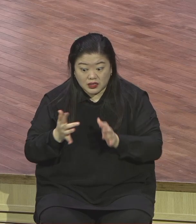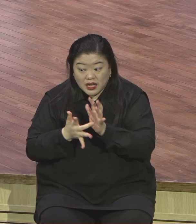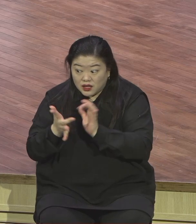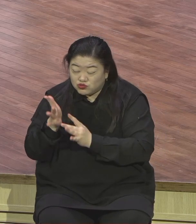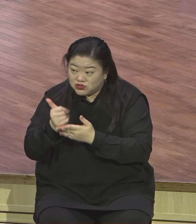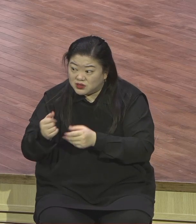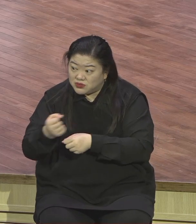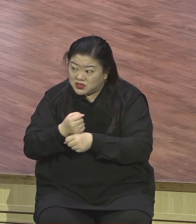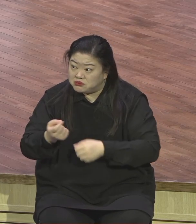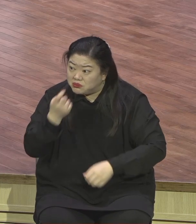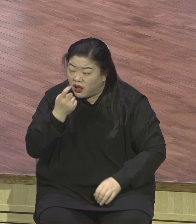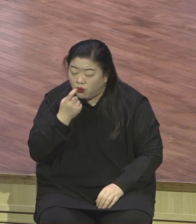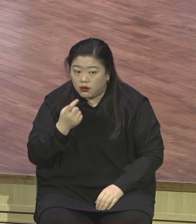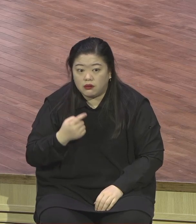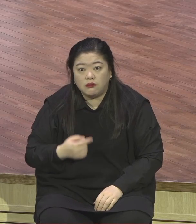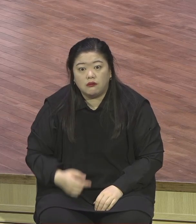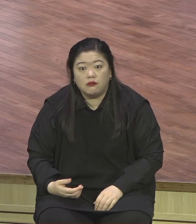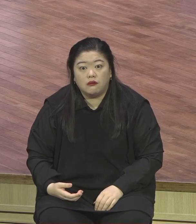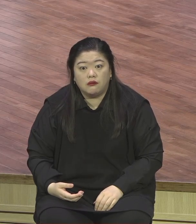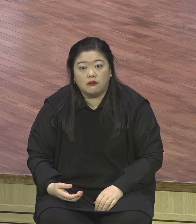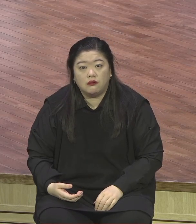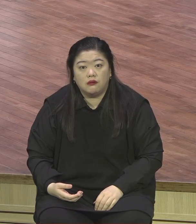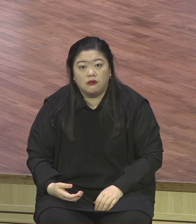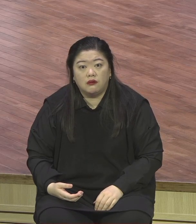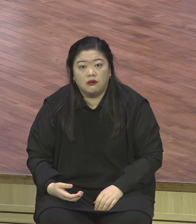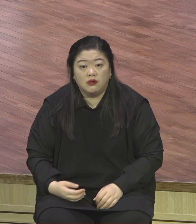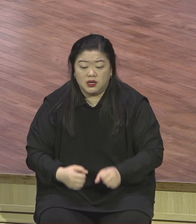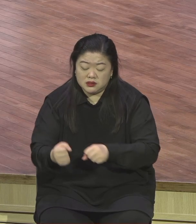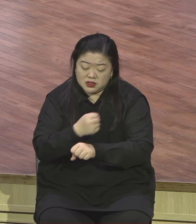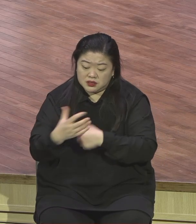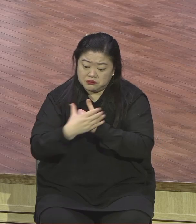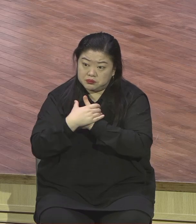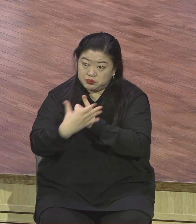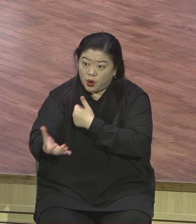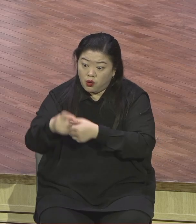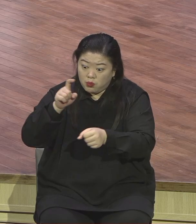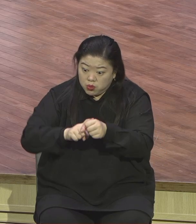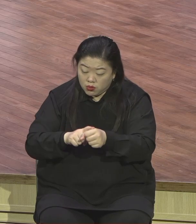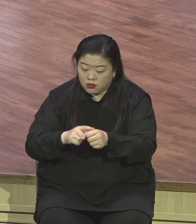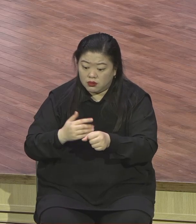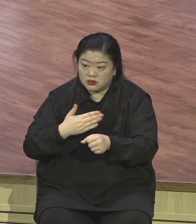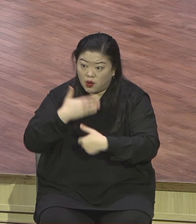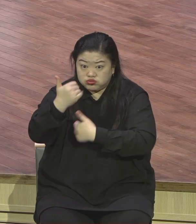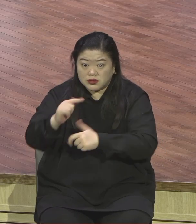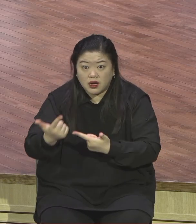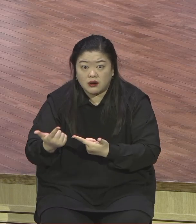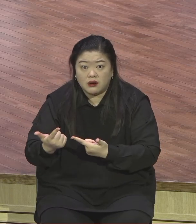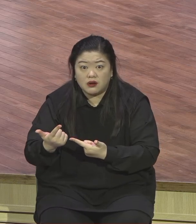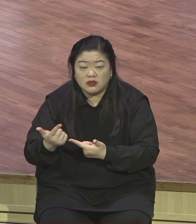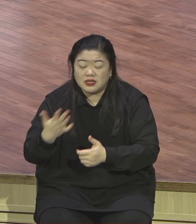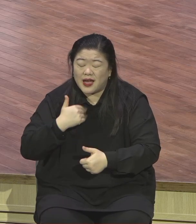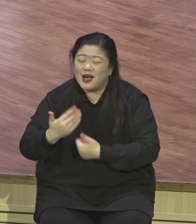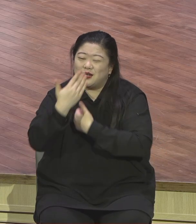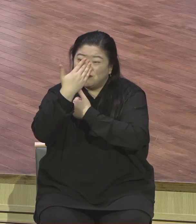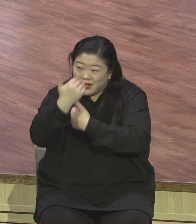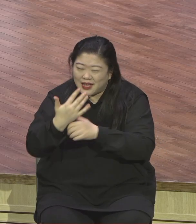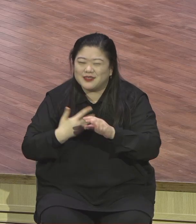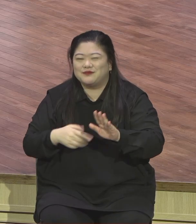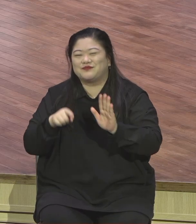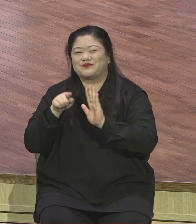예수님은 언제는 짐을 다 벗겨준다 하시더니 이제 와서는 또 다른 말씀하십니까? 이렇게 따질 수가